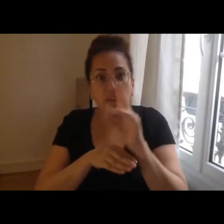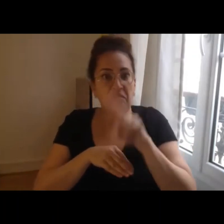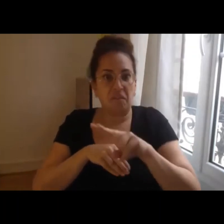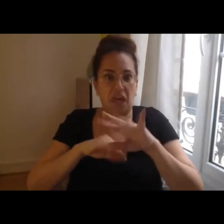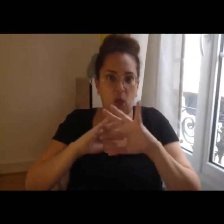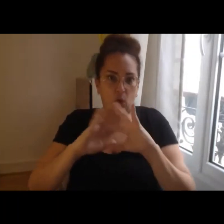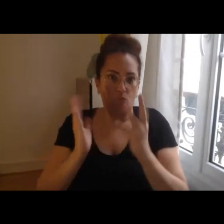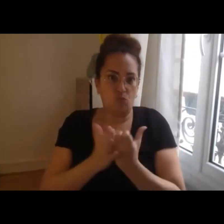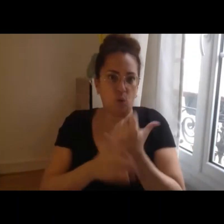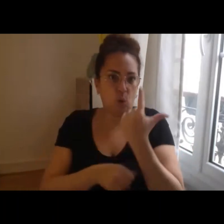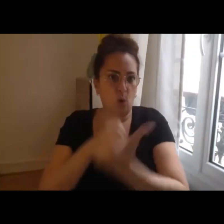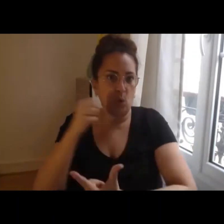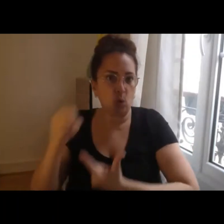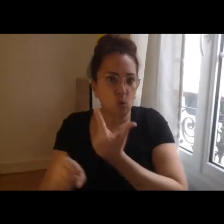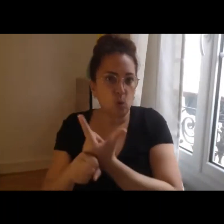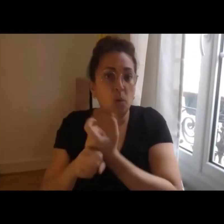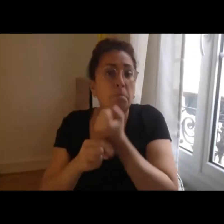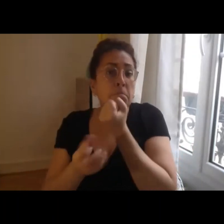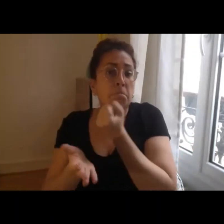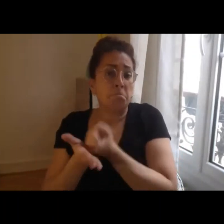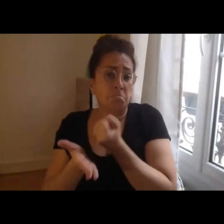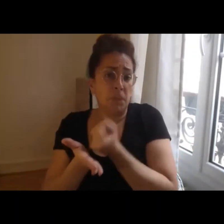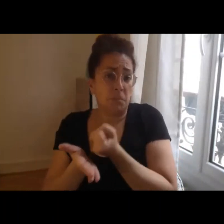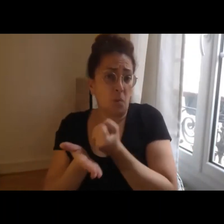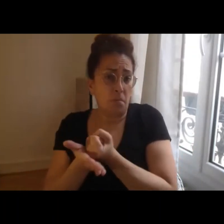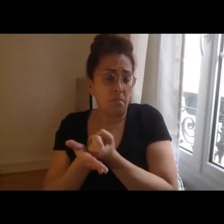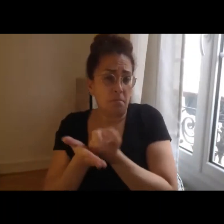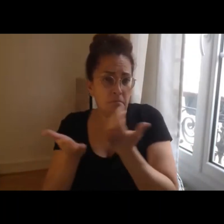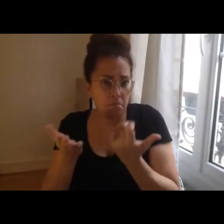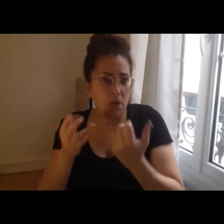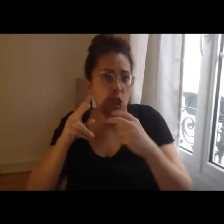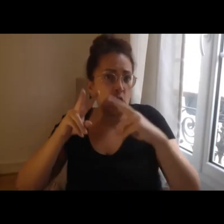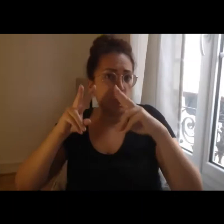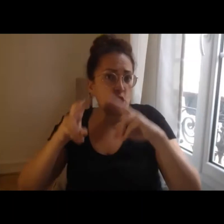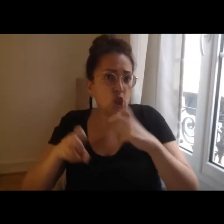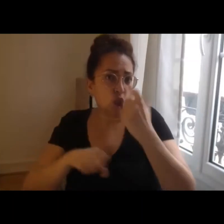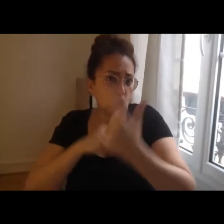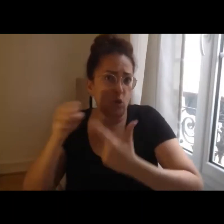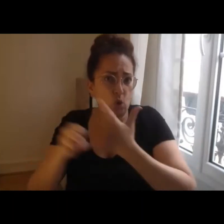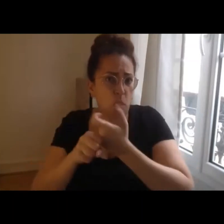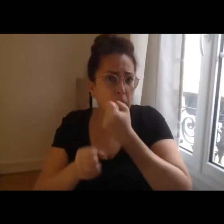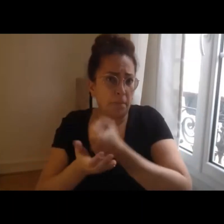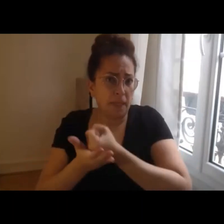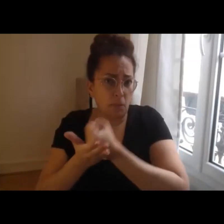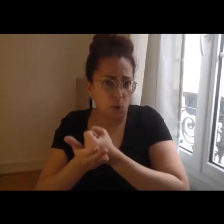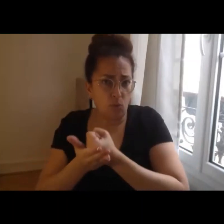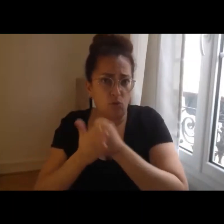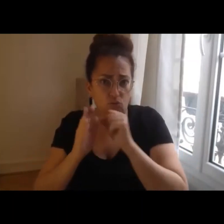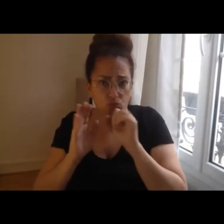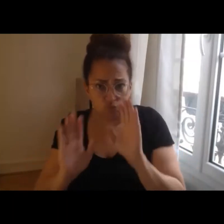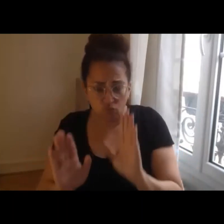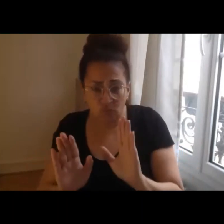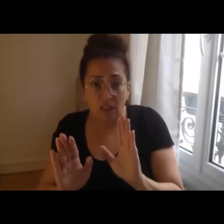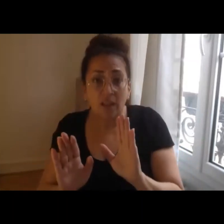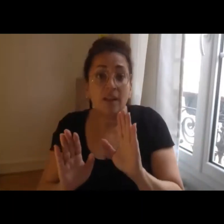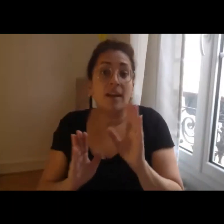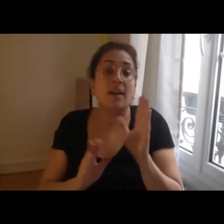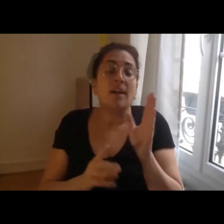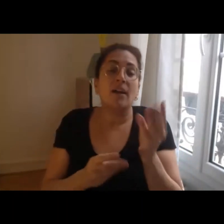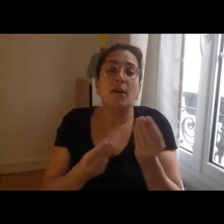une durée minimale en fait en quelque sorte pour une recherche par contre l'aspect